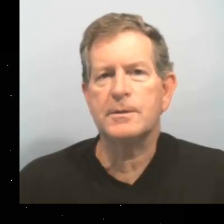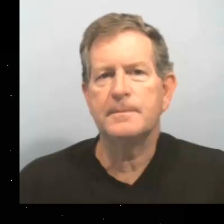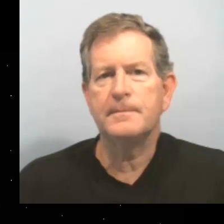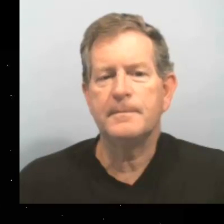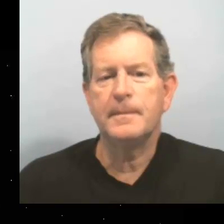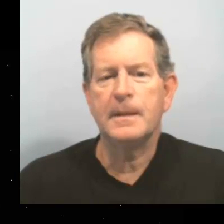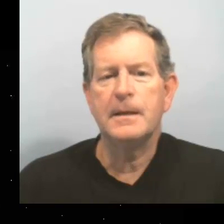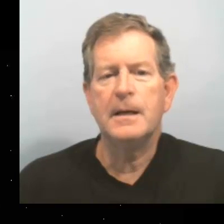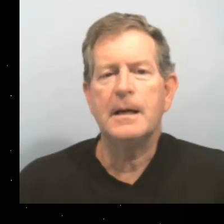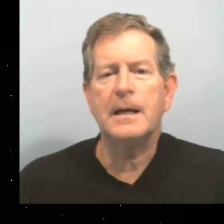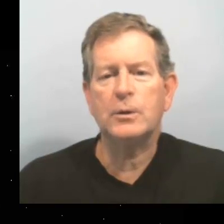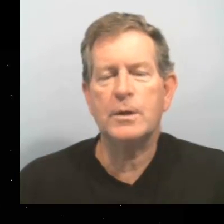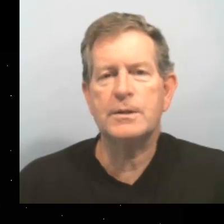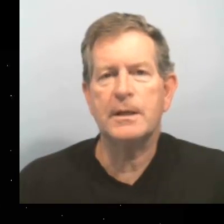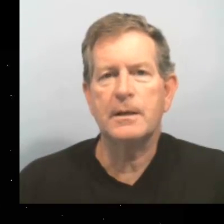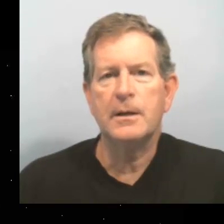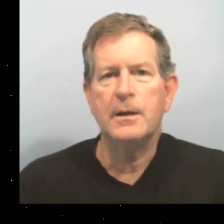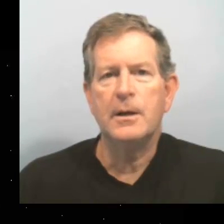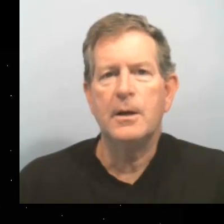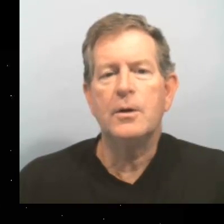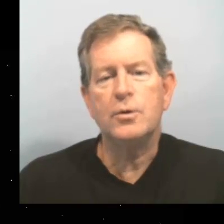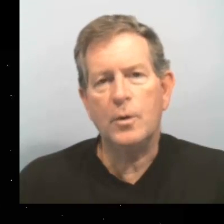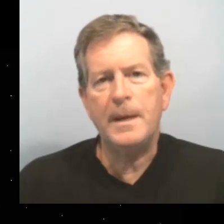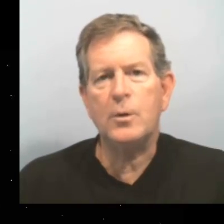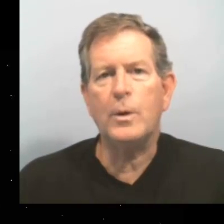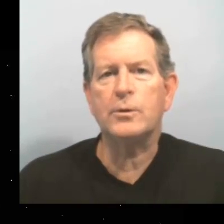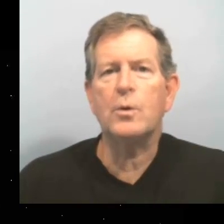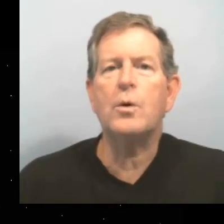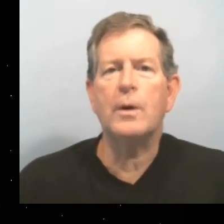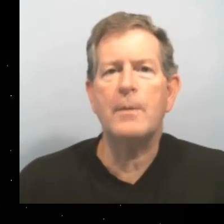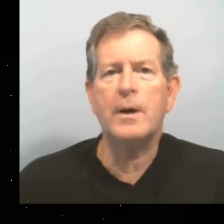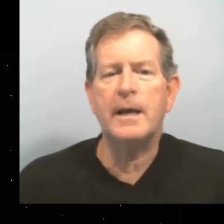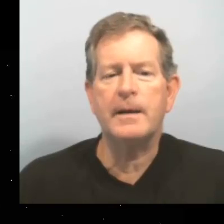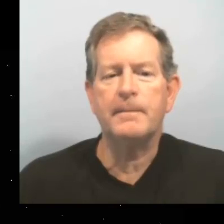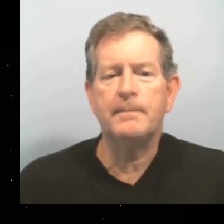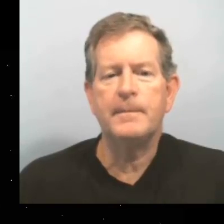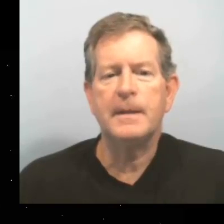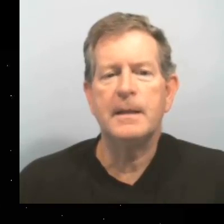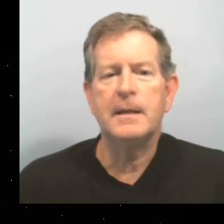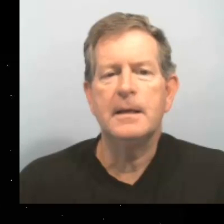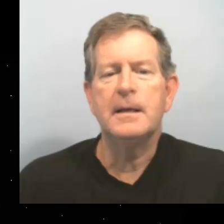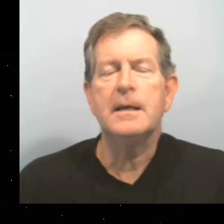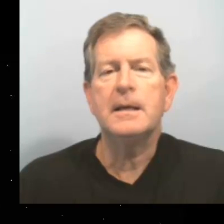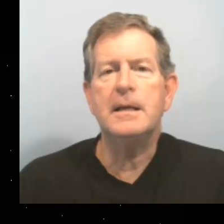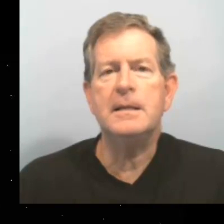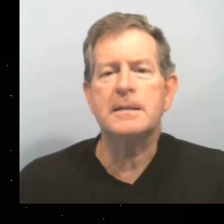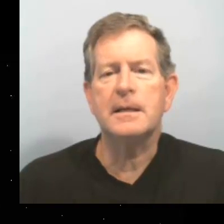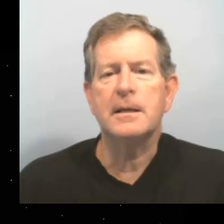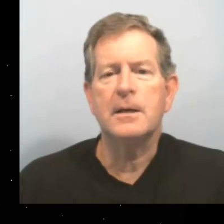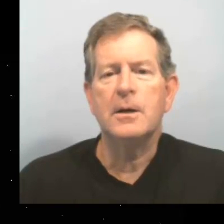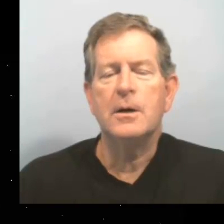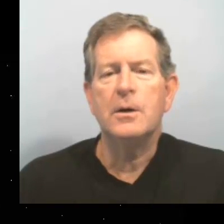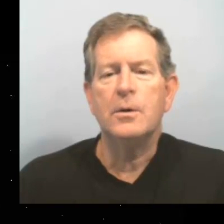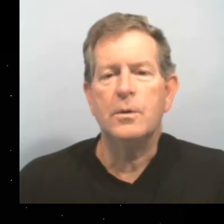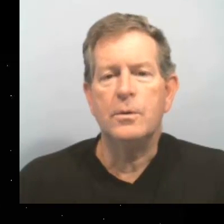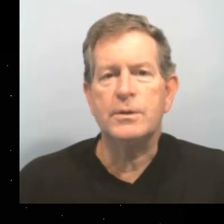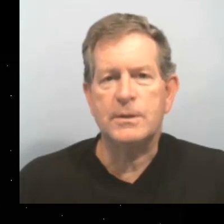niños. 14. Yo me encuentro con la mujer. 15.